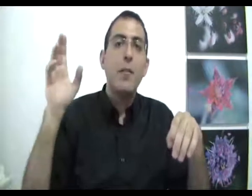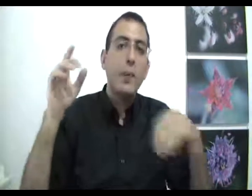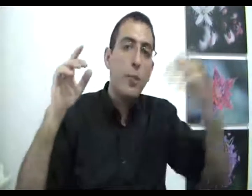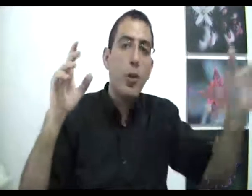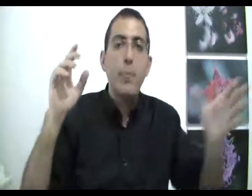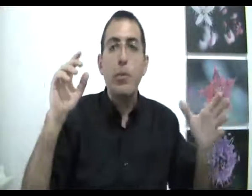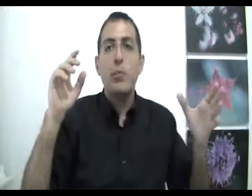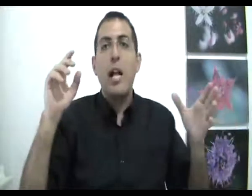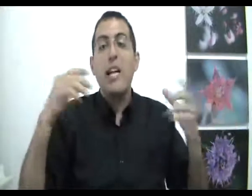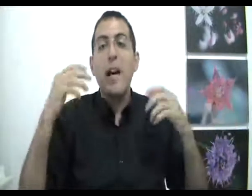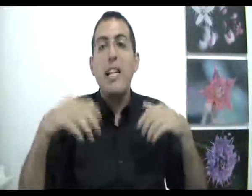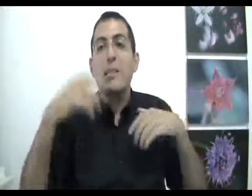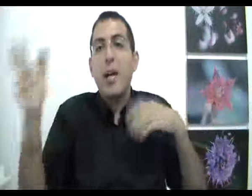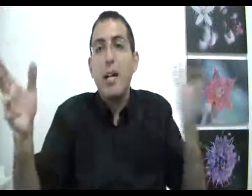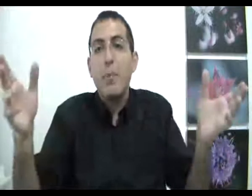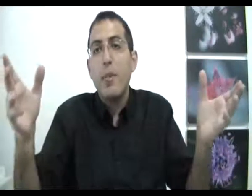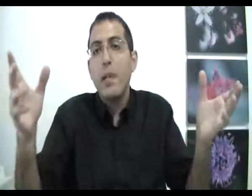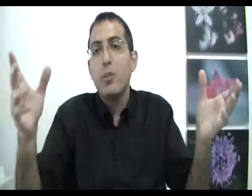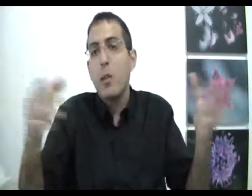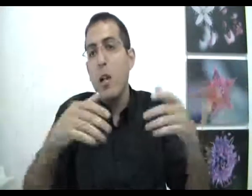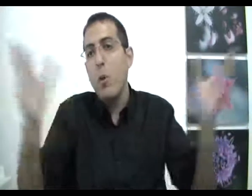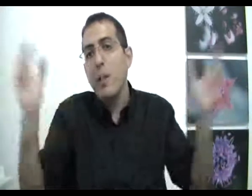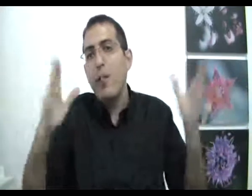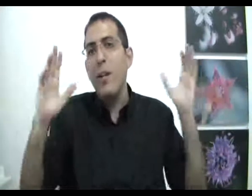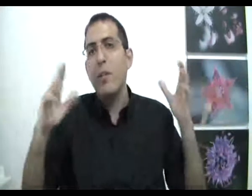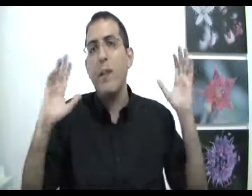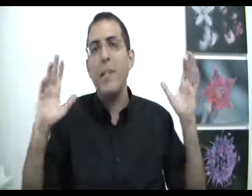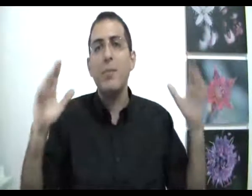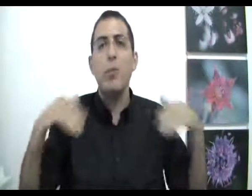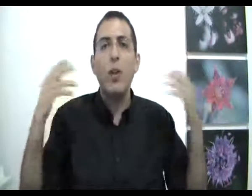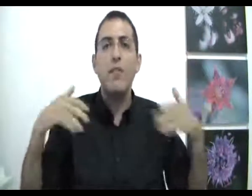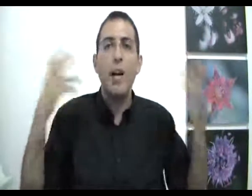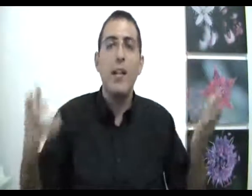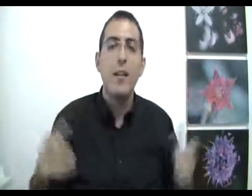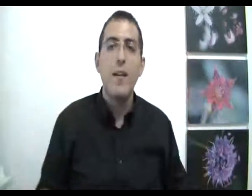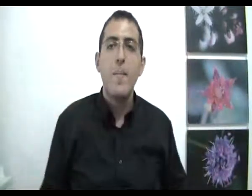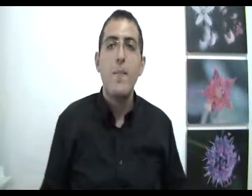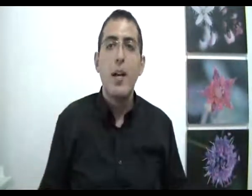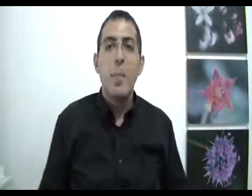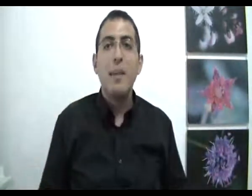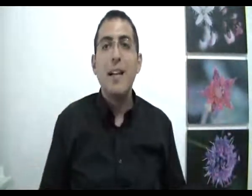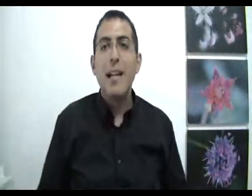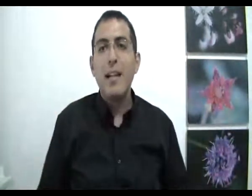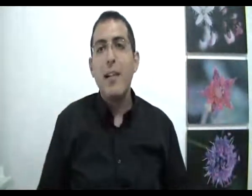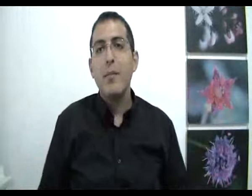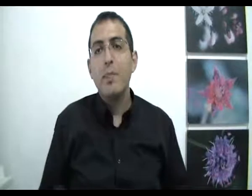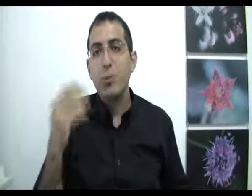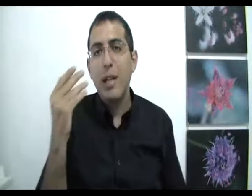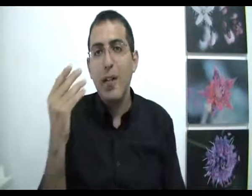ופתאום הוא יכול לפול שמאלה. האם עלה זה בחר לפול ימינה או שמאלה? לא, הוא נפל, הוא נפל מעצמו, הוא לא נפל בתהליך מסודר.